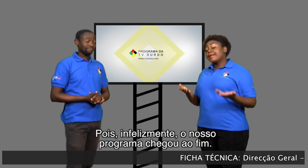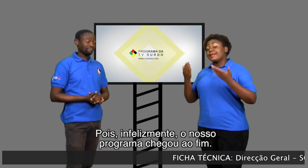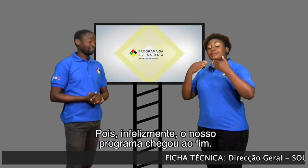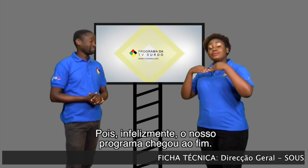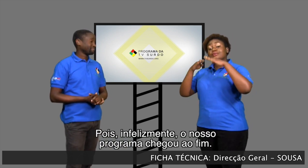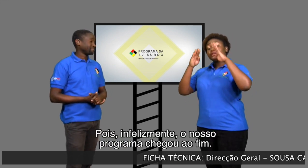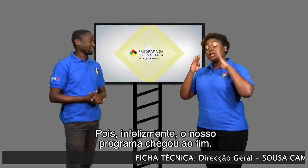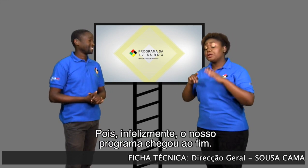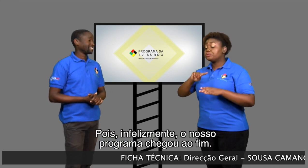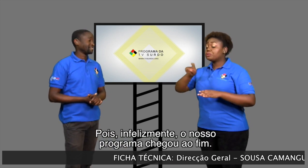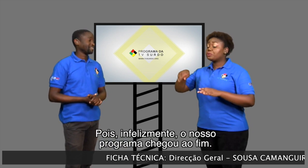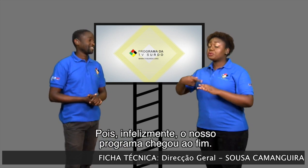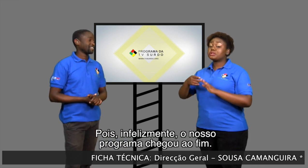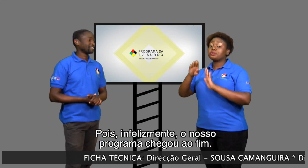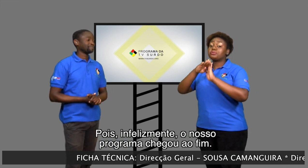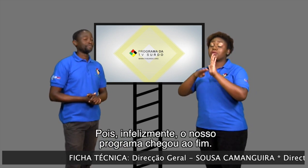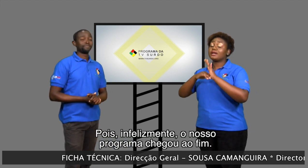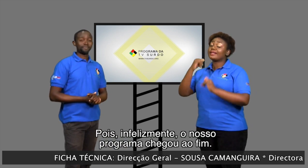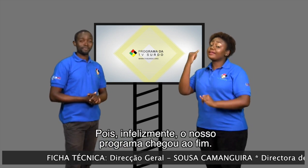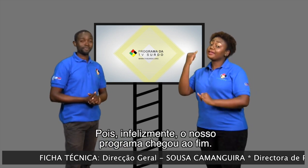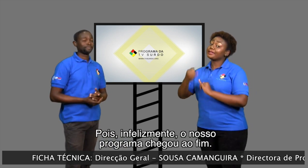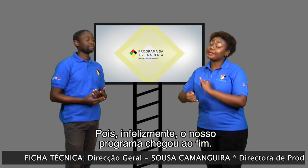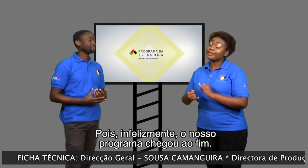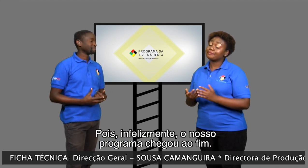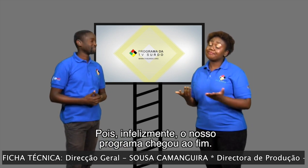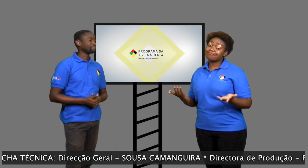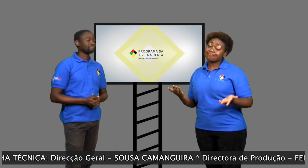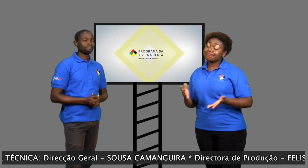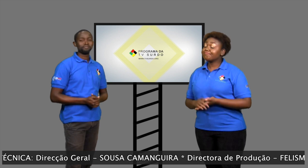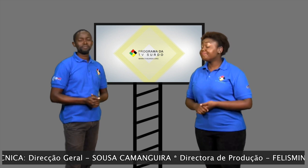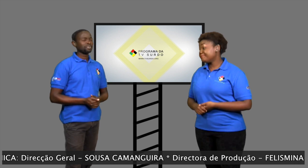Pois, infelizmente, o nosso programa chegou ao fim